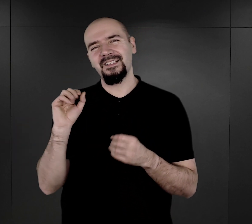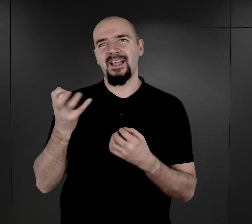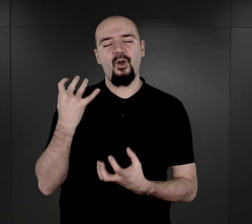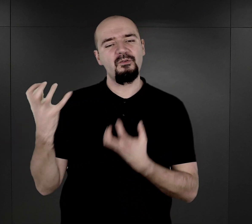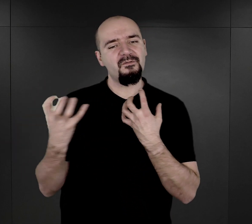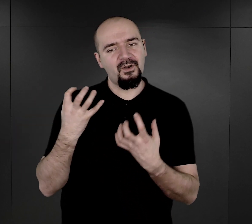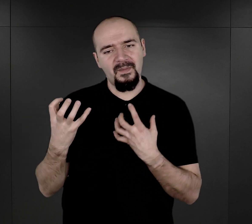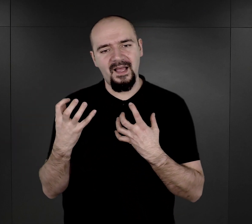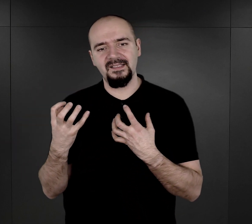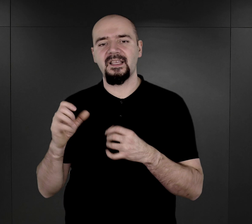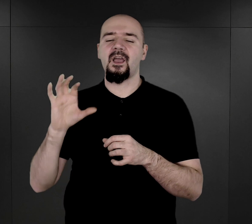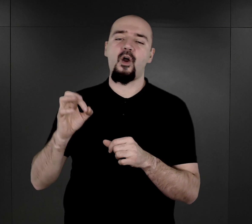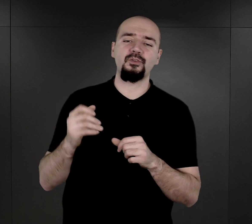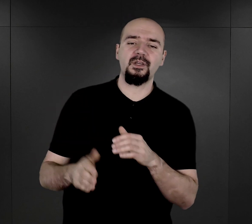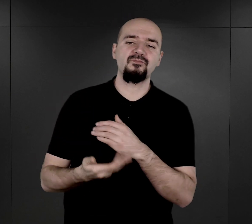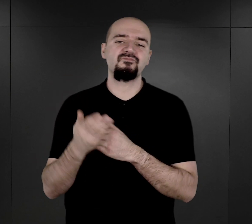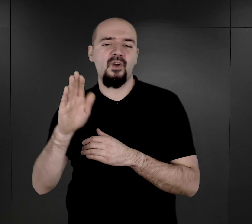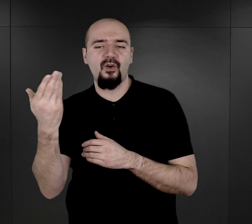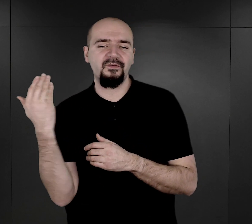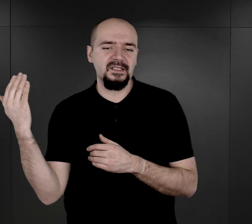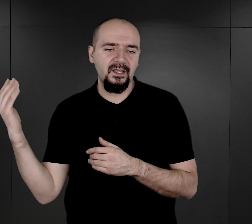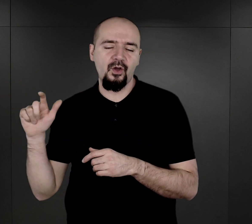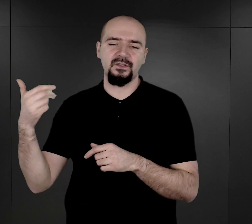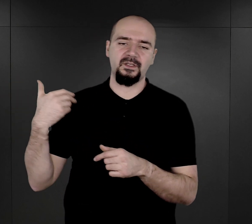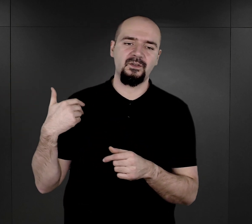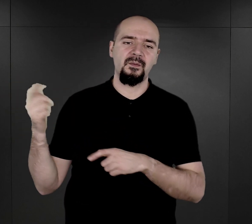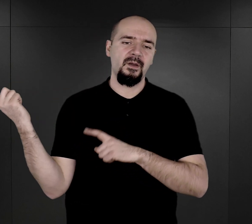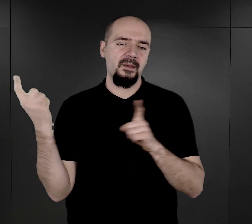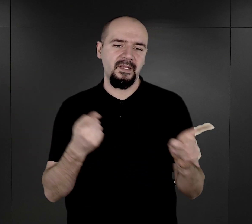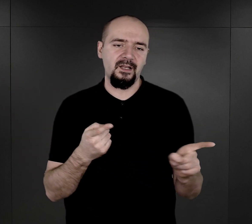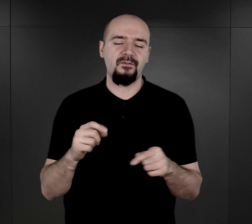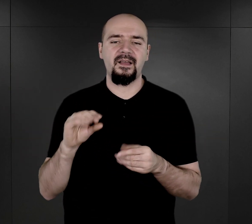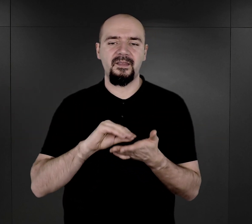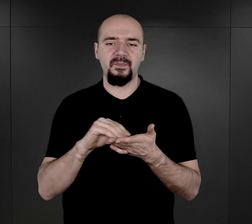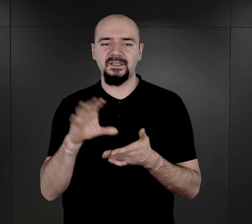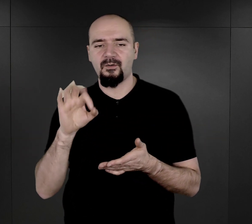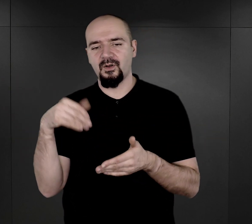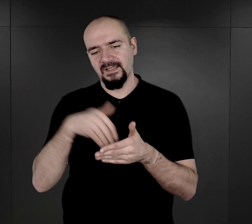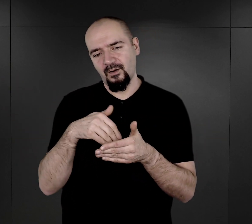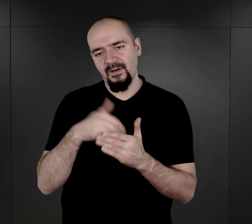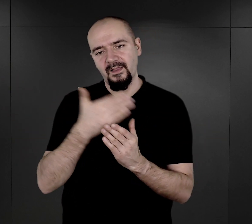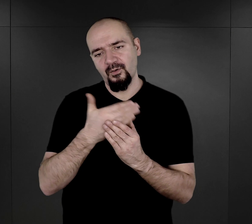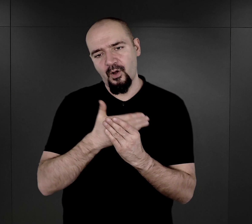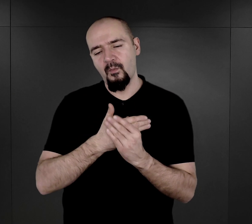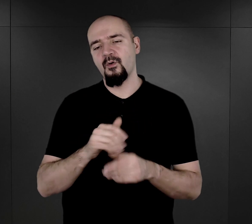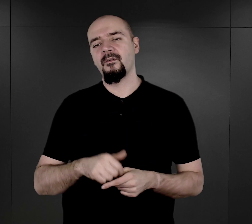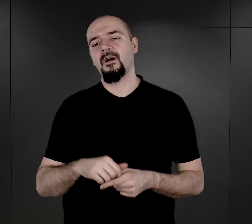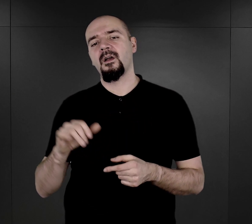na przykład tych delegacjach, które tam były kierowane. Pisał również o zachowaniu Romów, o takim